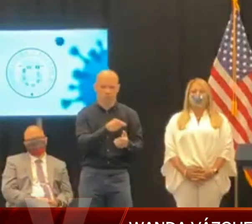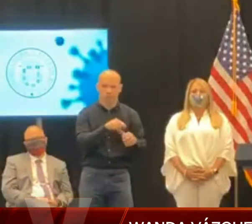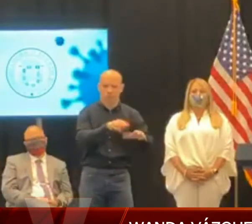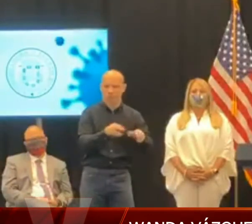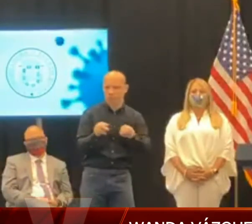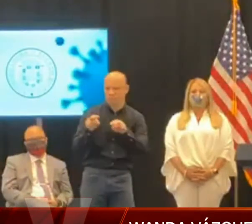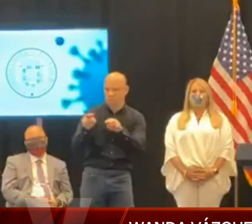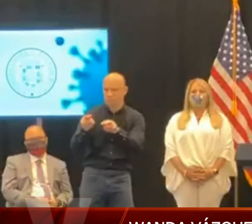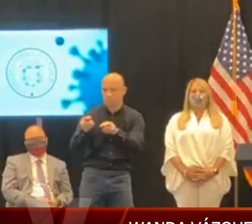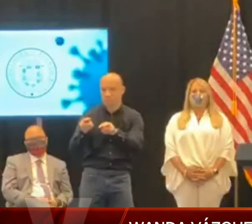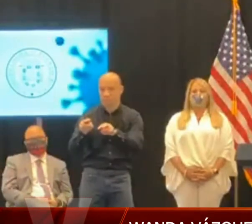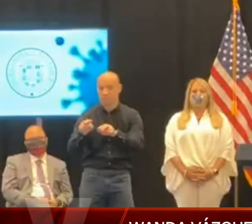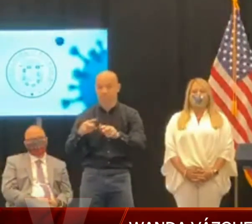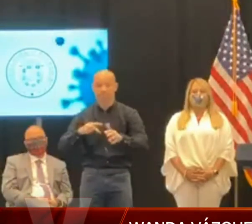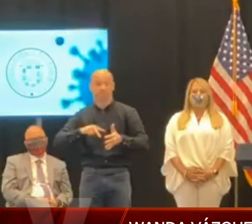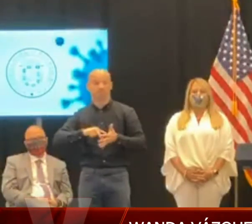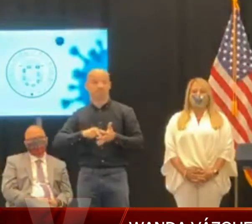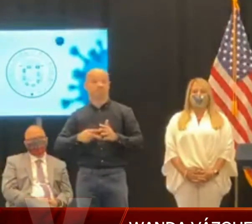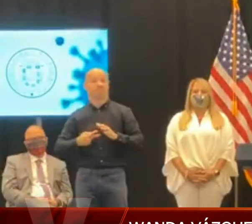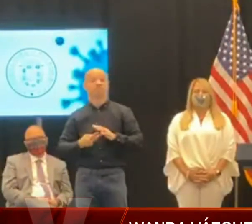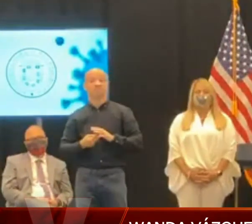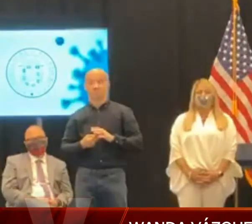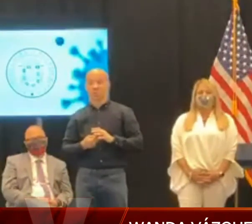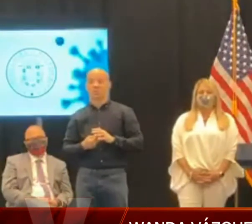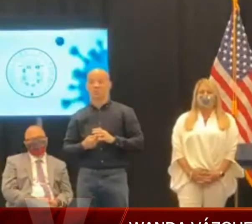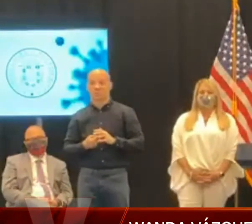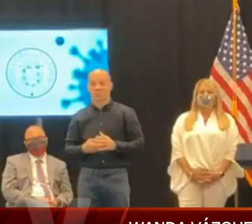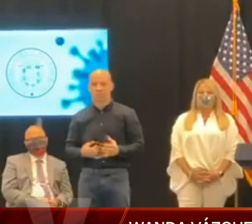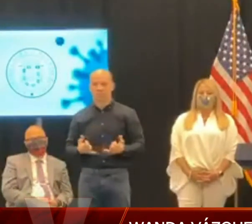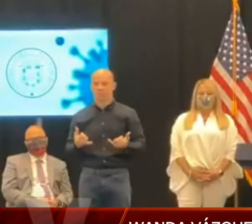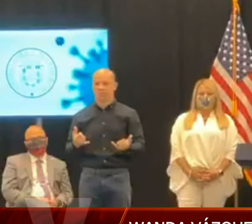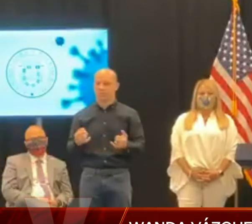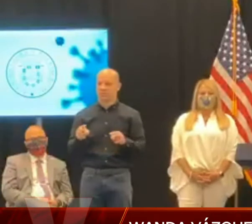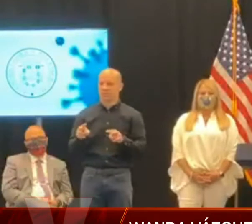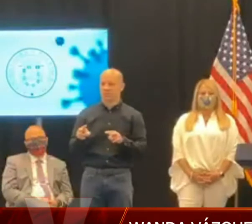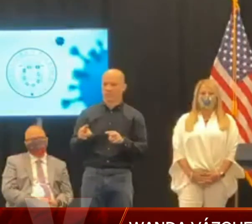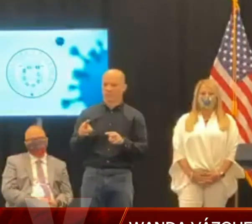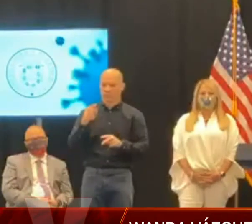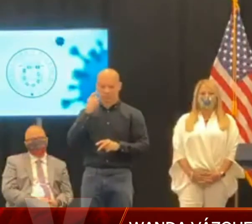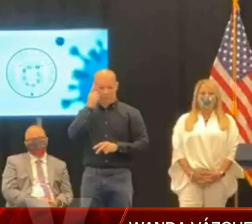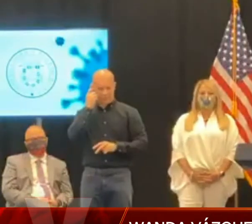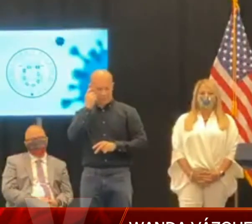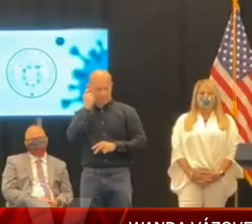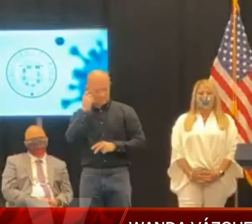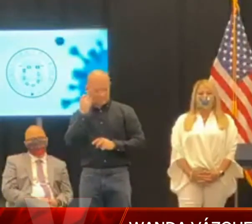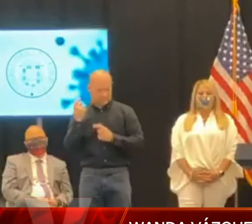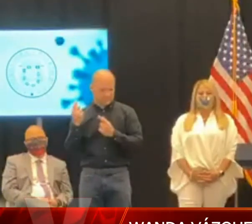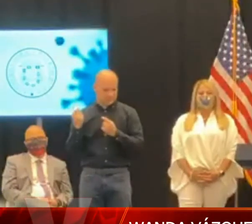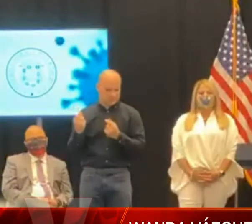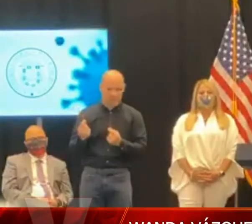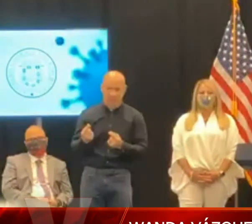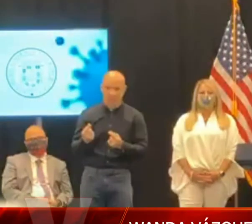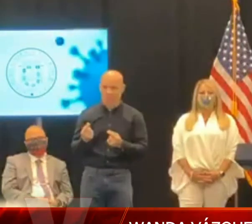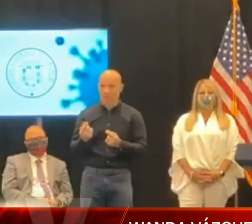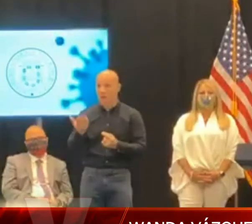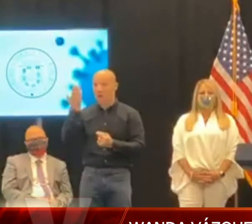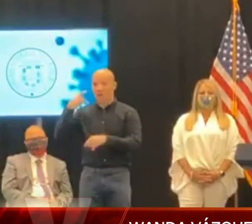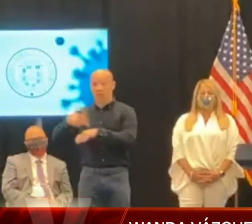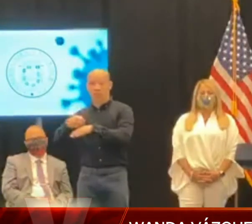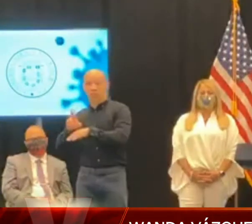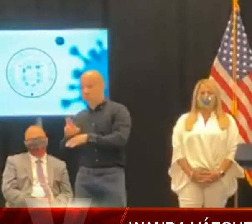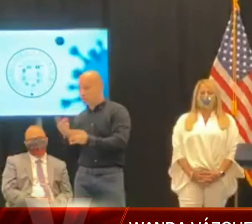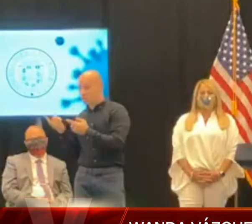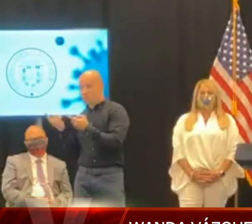momentos más difíciles de incertidumbre y sin precedentes en Puerto Rico, me atrevo a